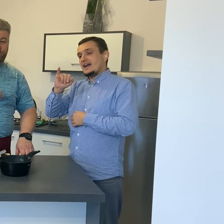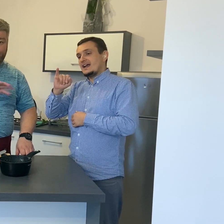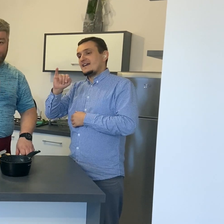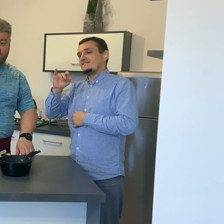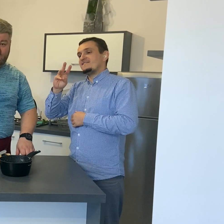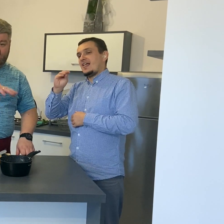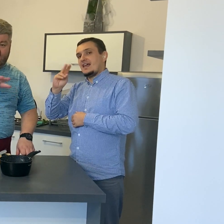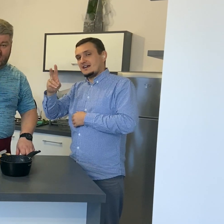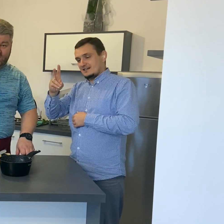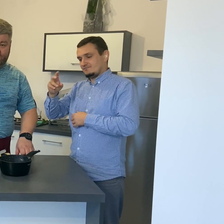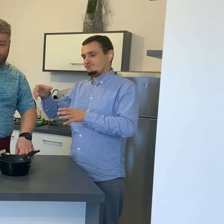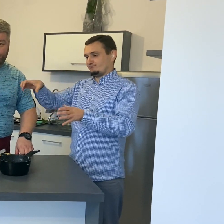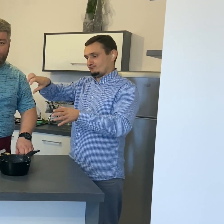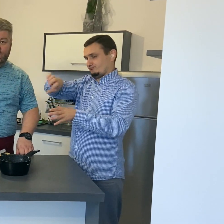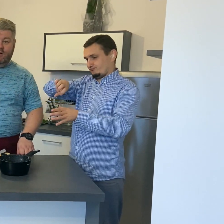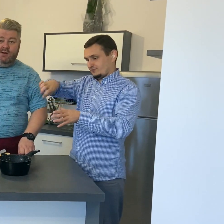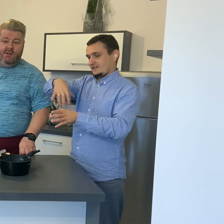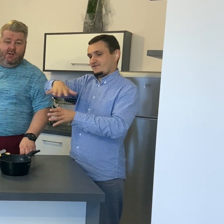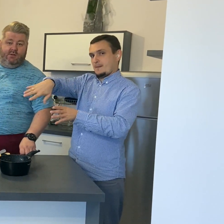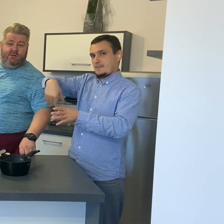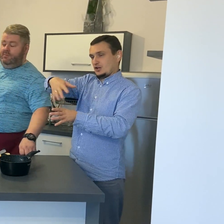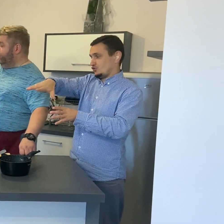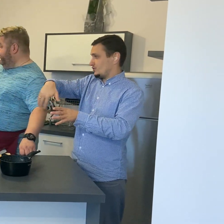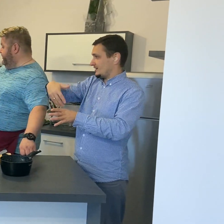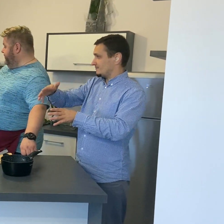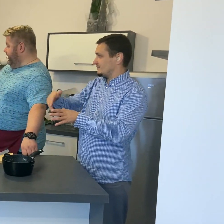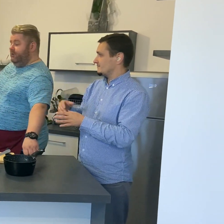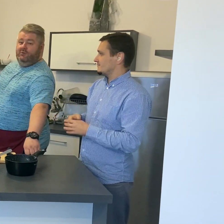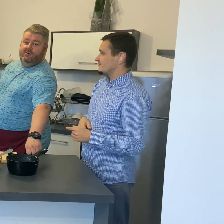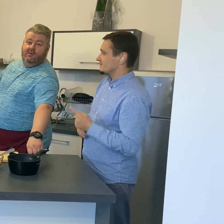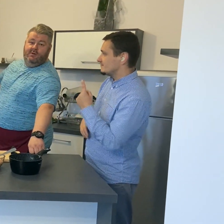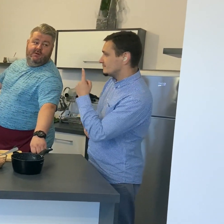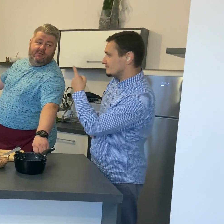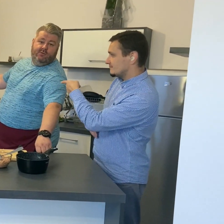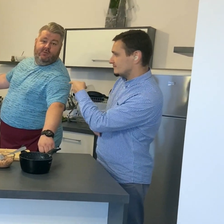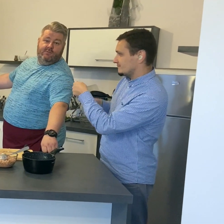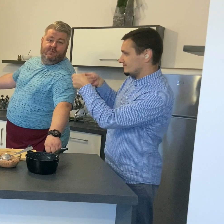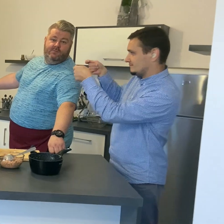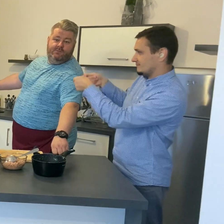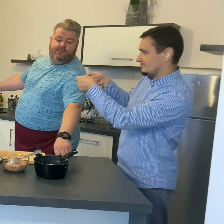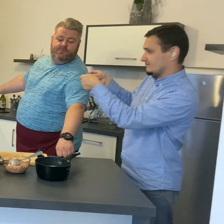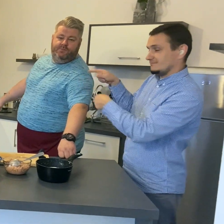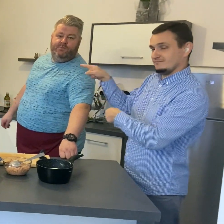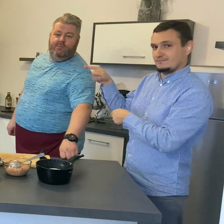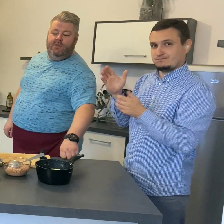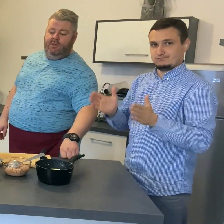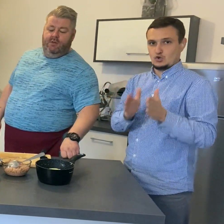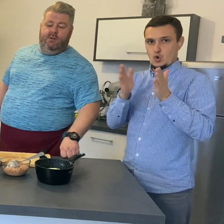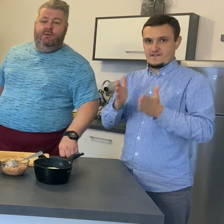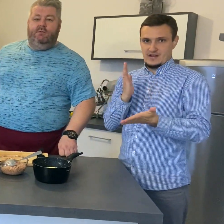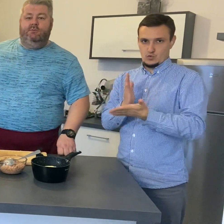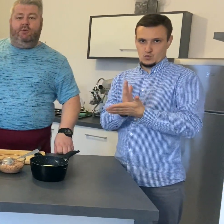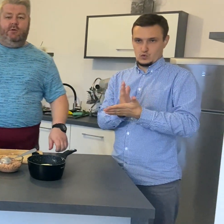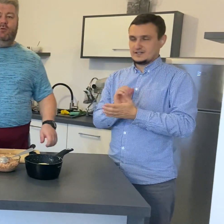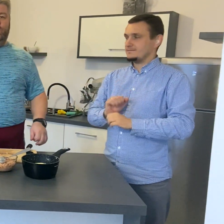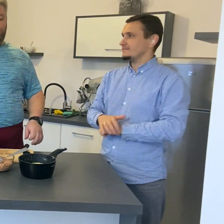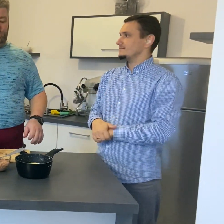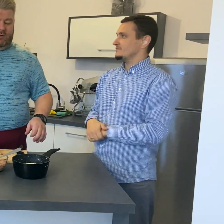Wymieszamy. I może sobie czekać na sos. Do sosu potrzebujemy